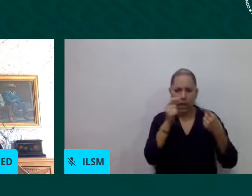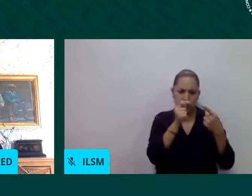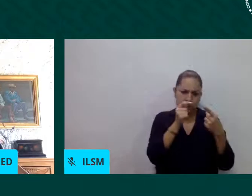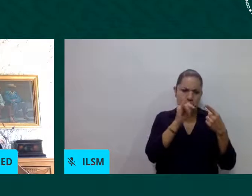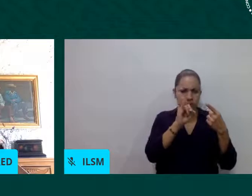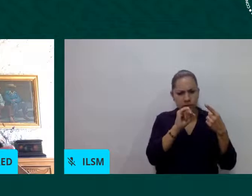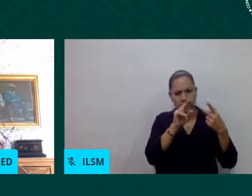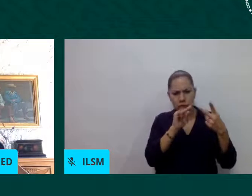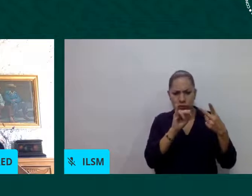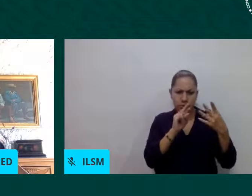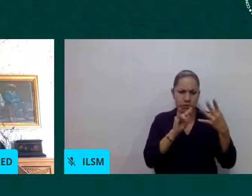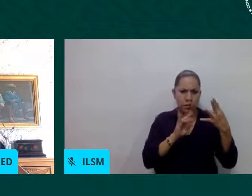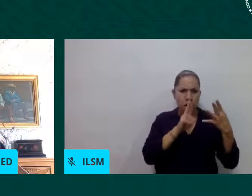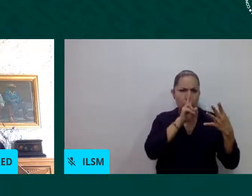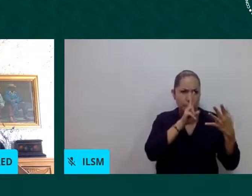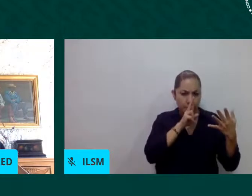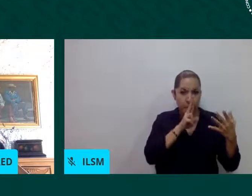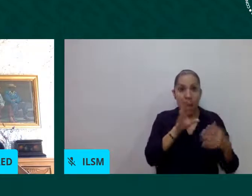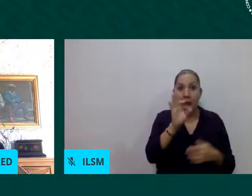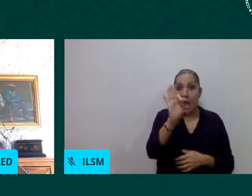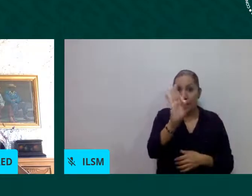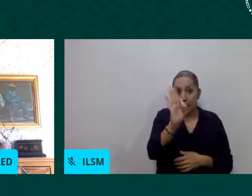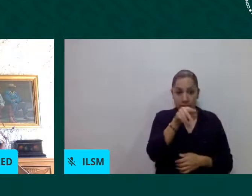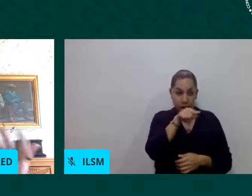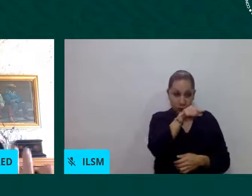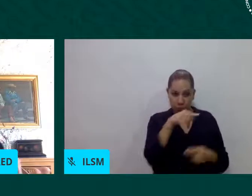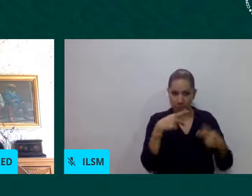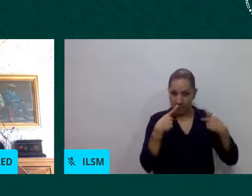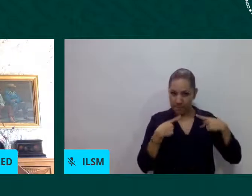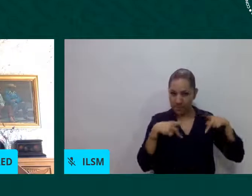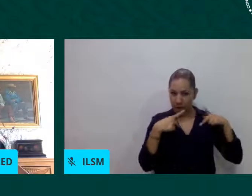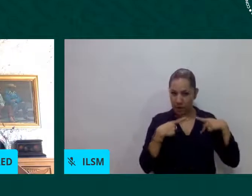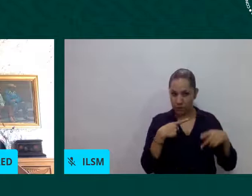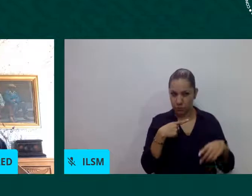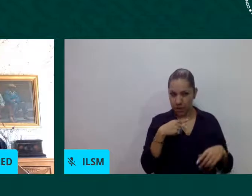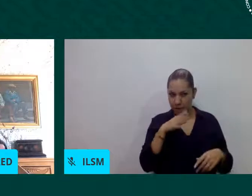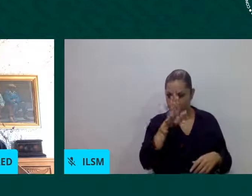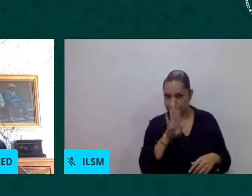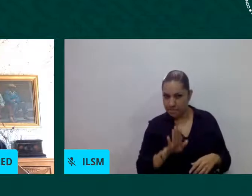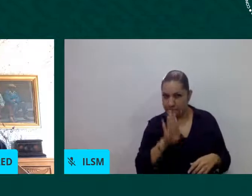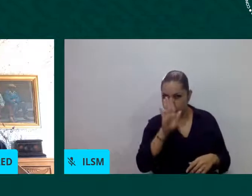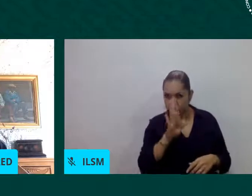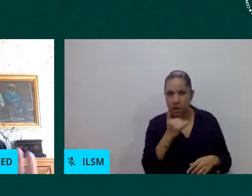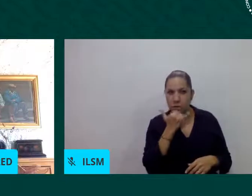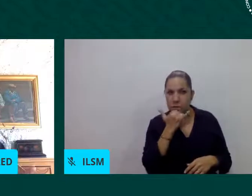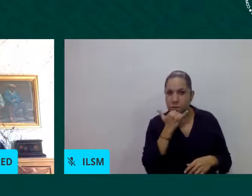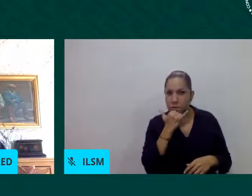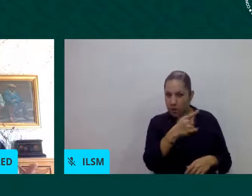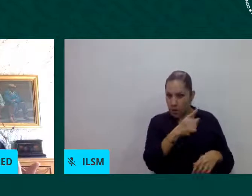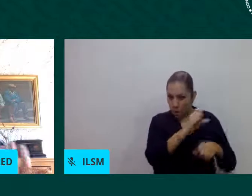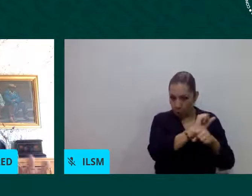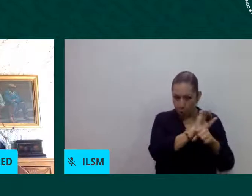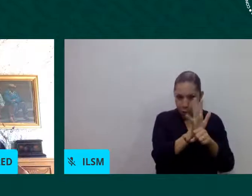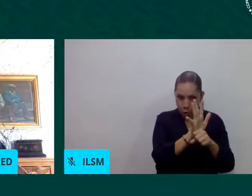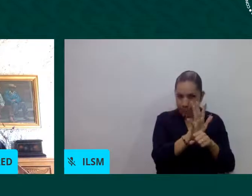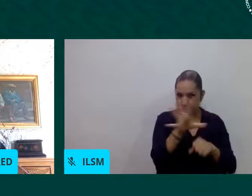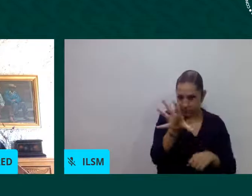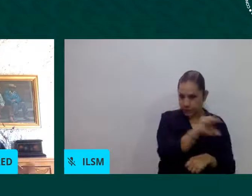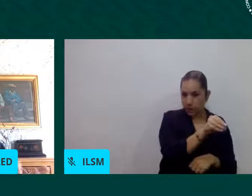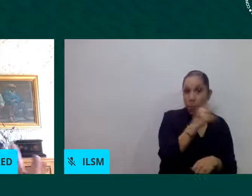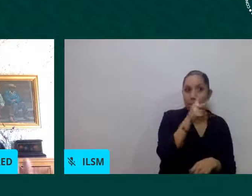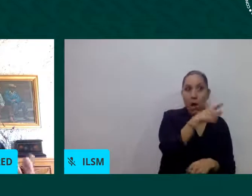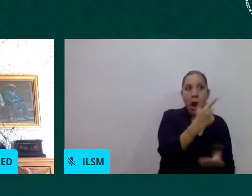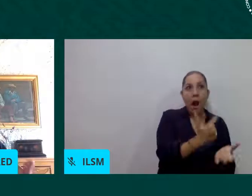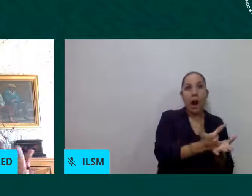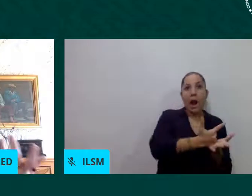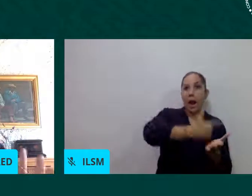pues puede ser que estén contagiadas con COVID pero no sea un caso de gravedad se les entrega un kit de salud digamos